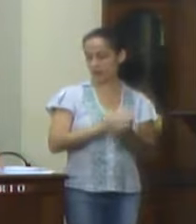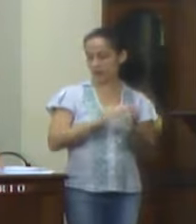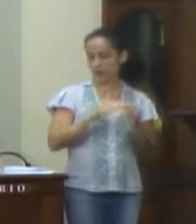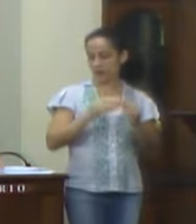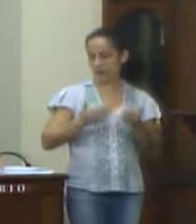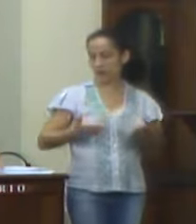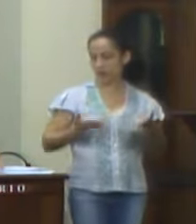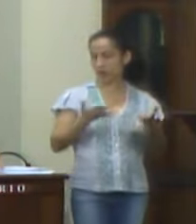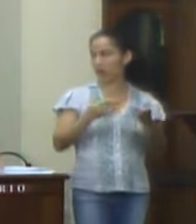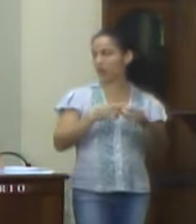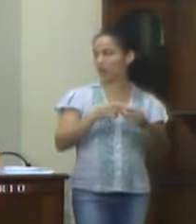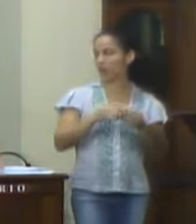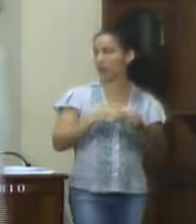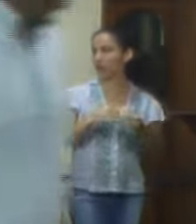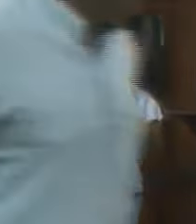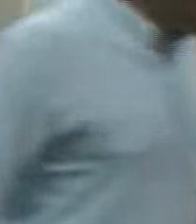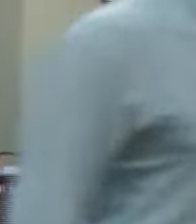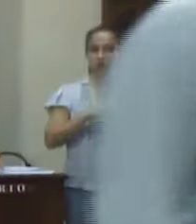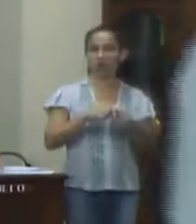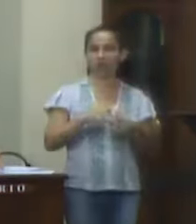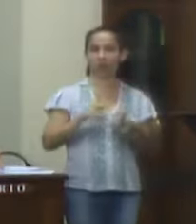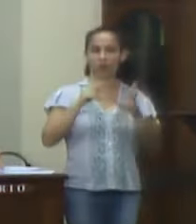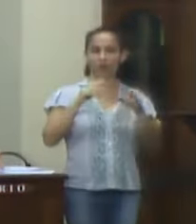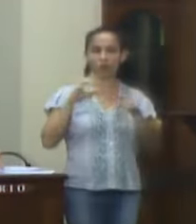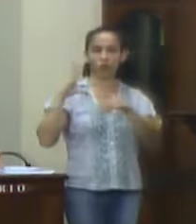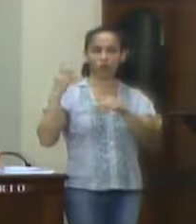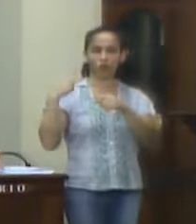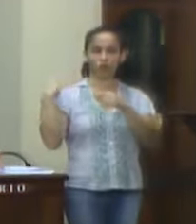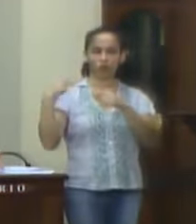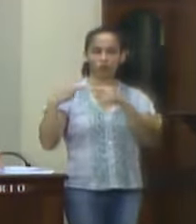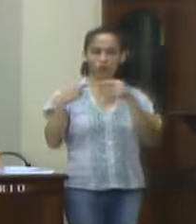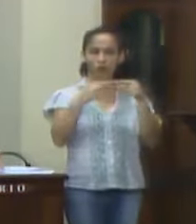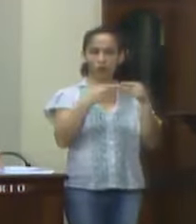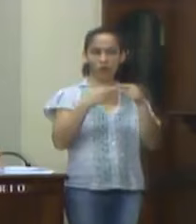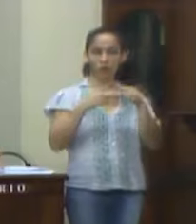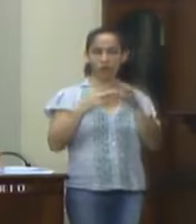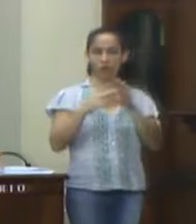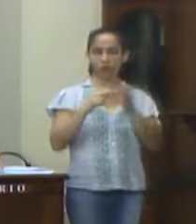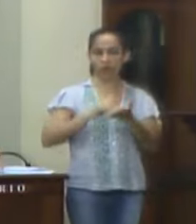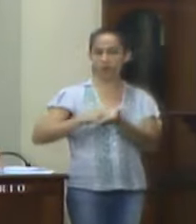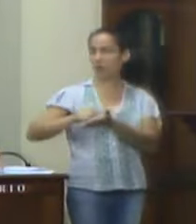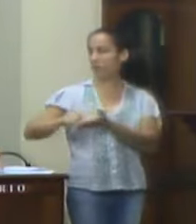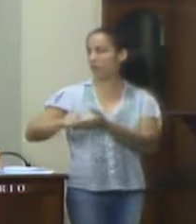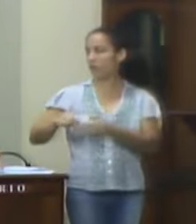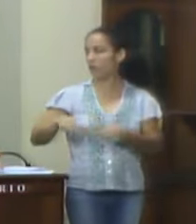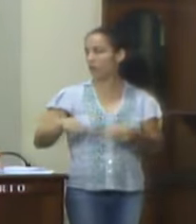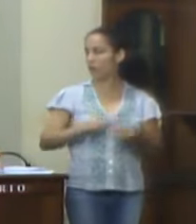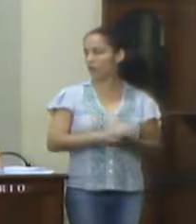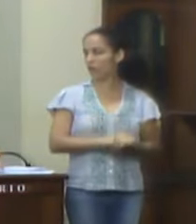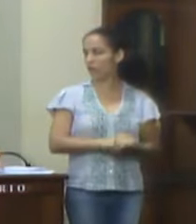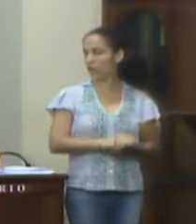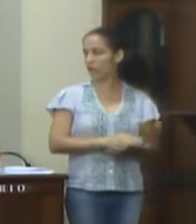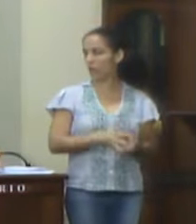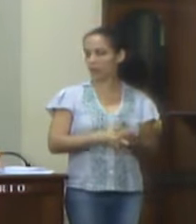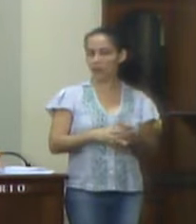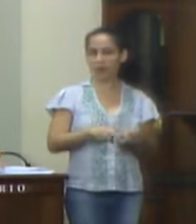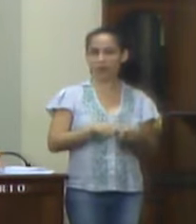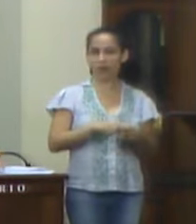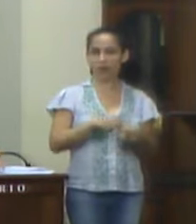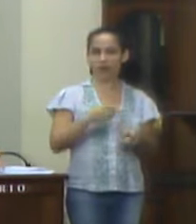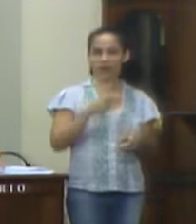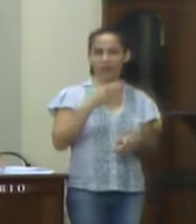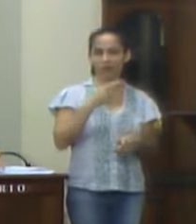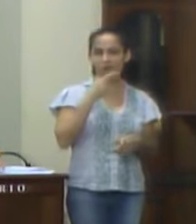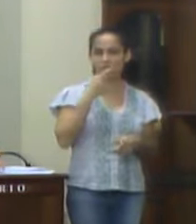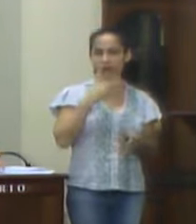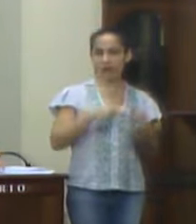à mesa diretora, com a anuência do soberano plenário, que proceda o devido registro nos anais desse legislativo e reitero o presente